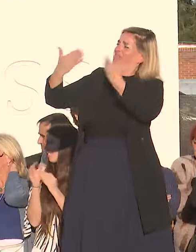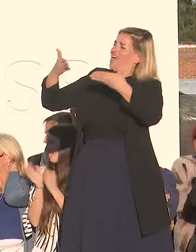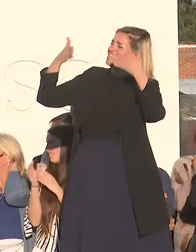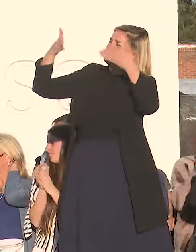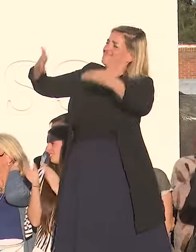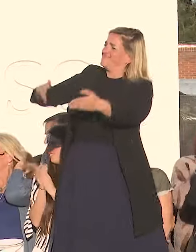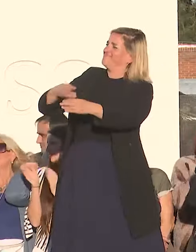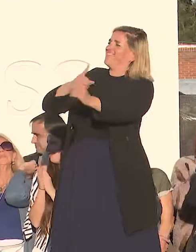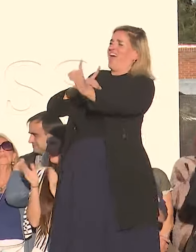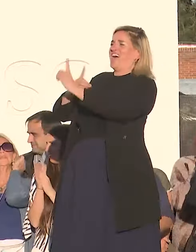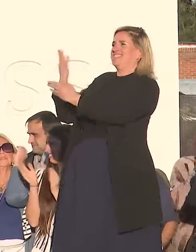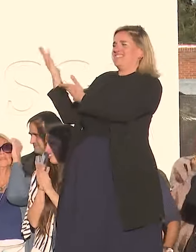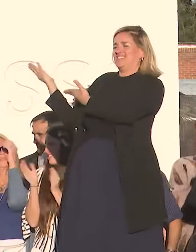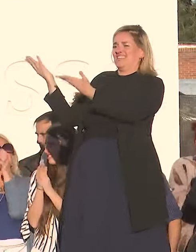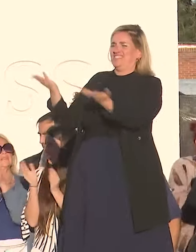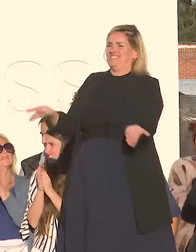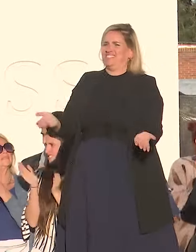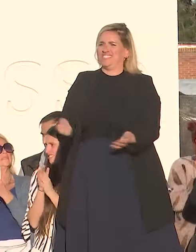porque saben qué